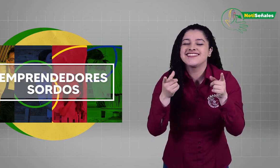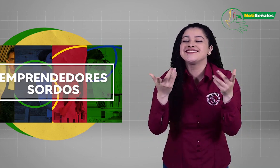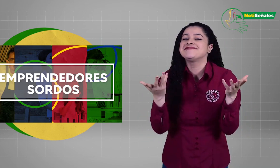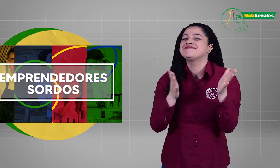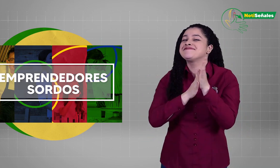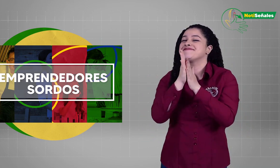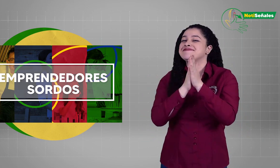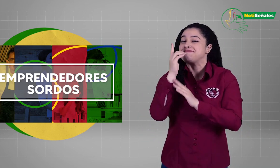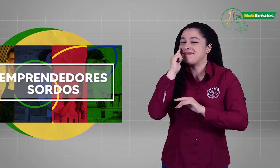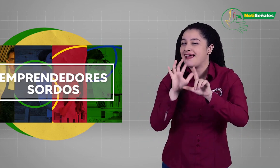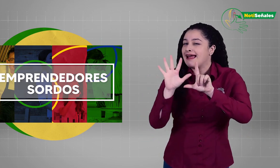Miremos.